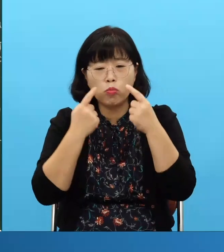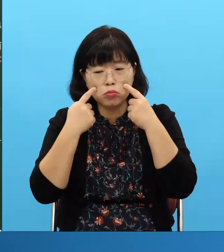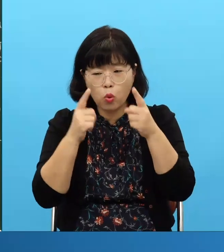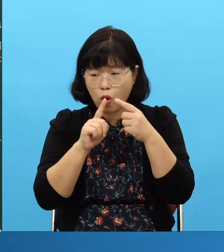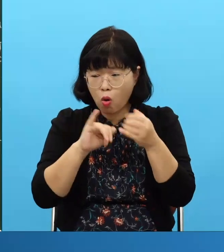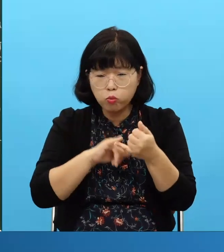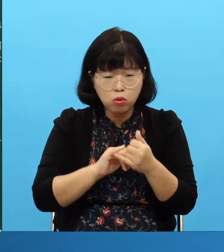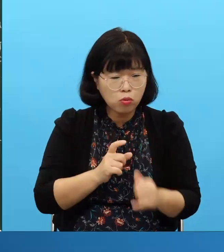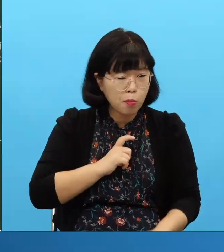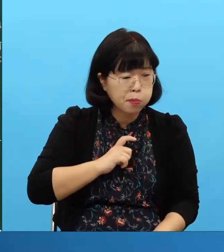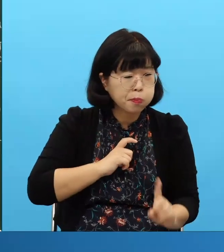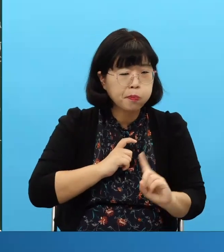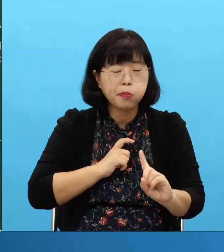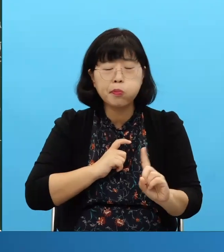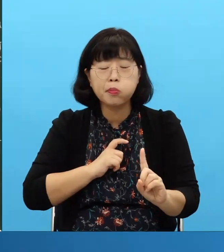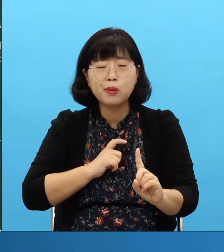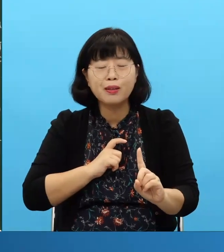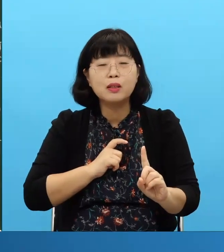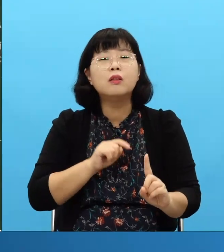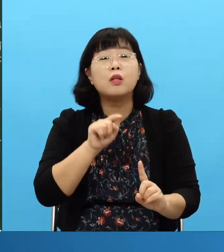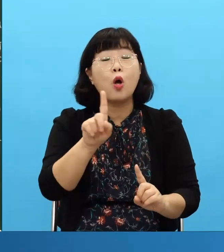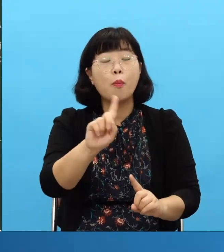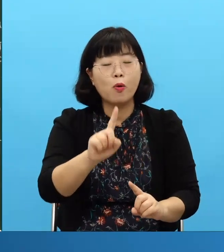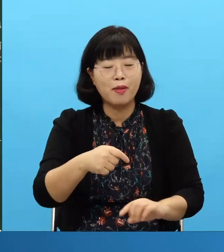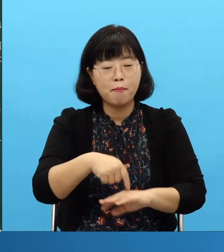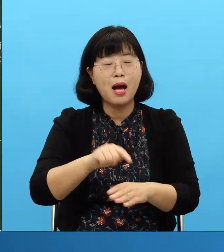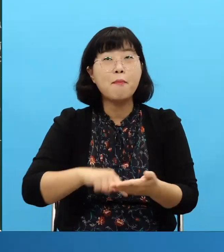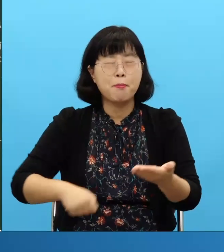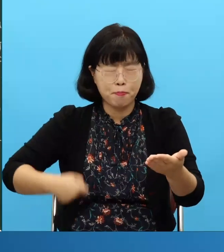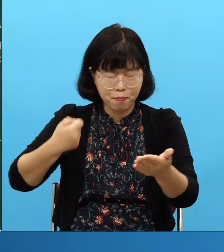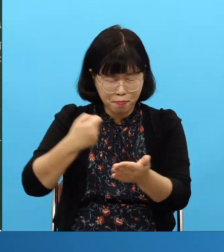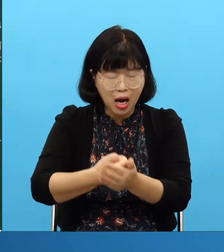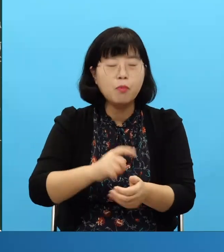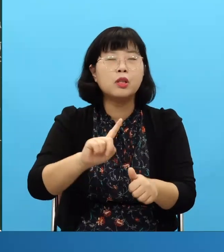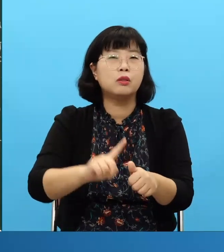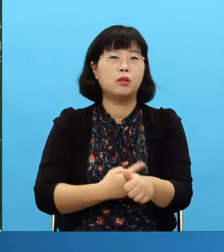¿Y cómo podemos ver si esto es lo concreto o no? En el momento que ustedes tomen ese pacto concreto van a poder confirmarlo